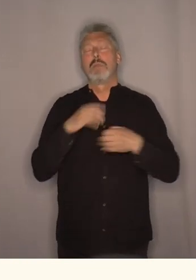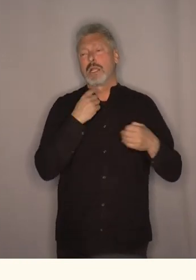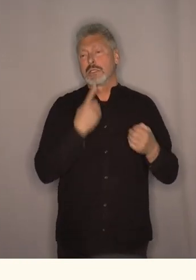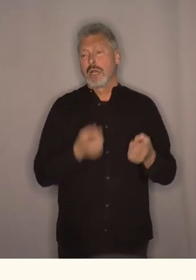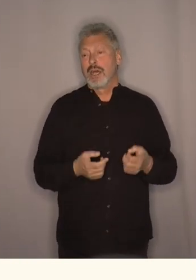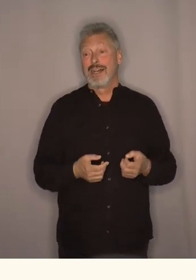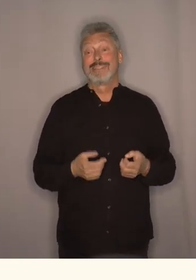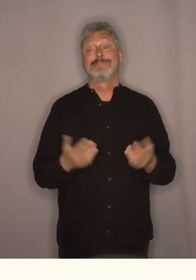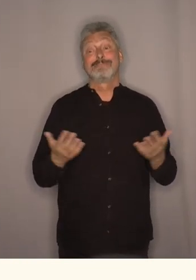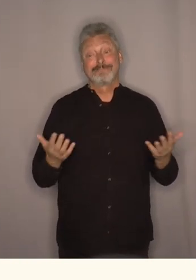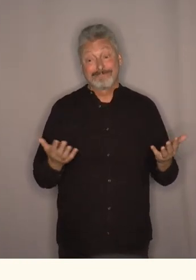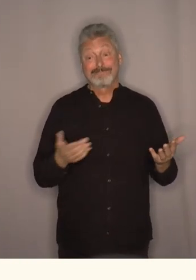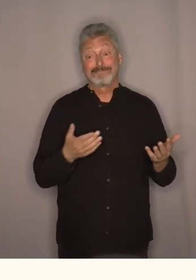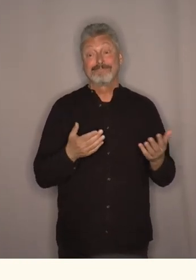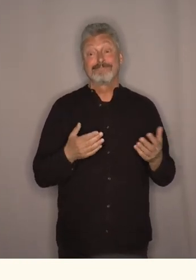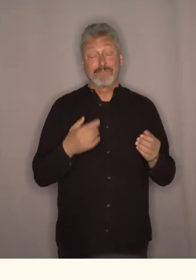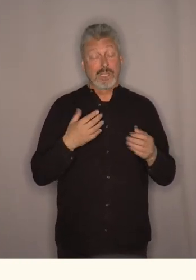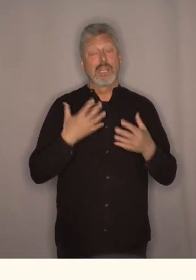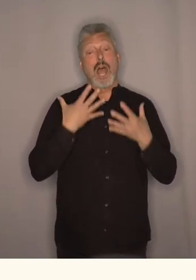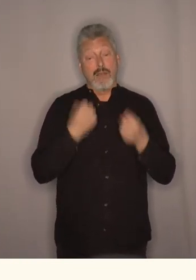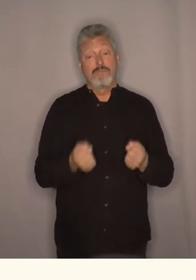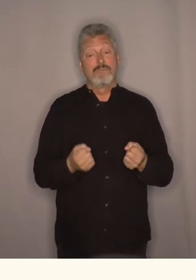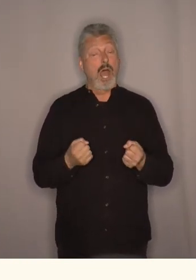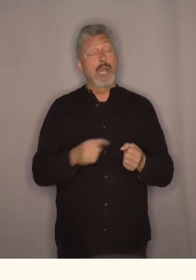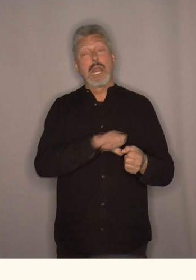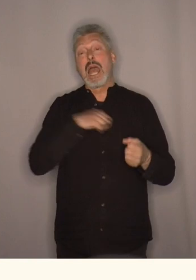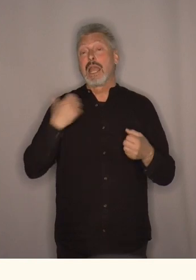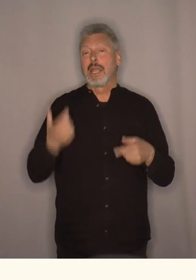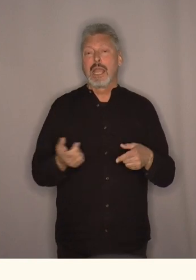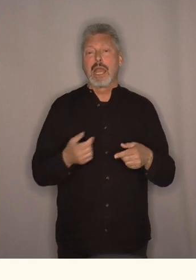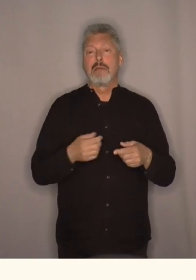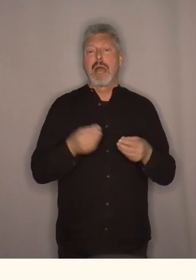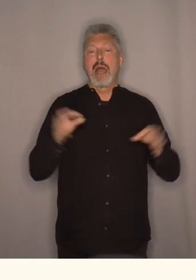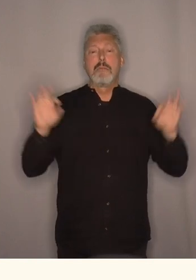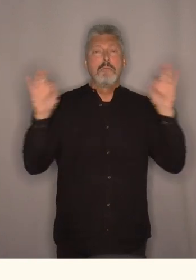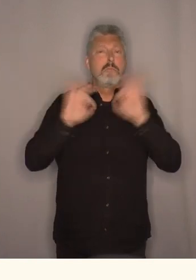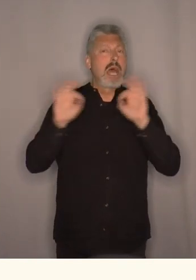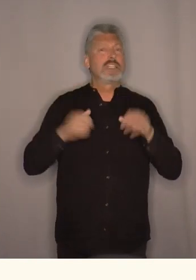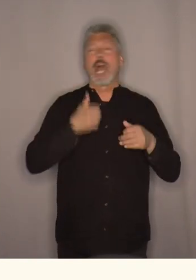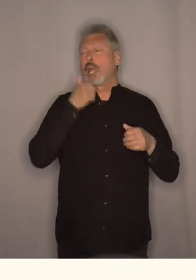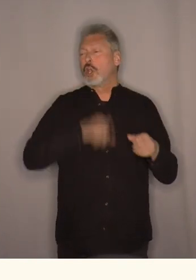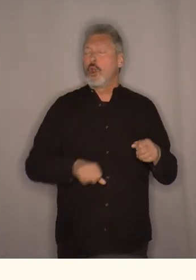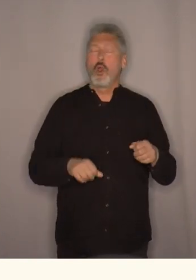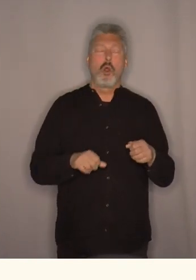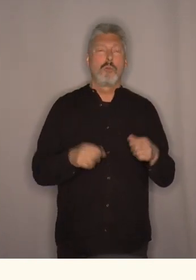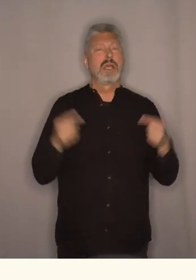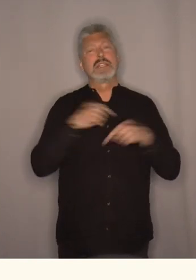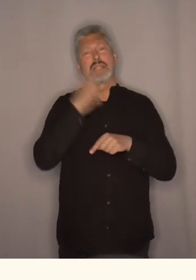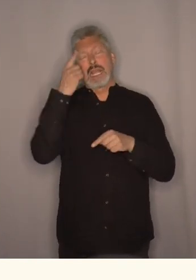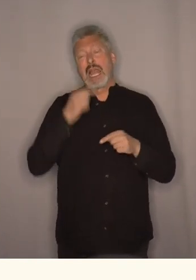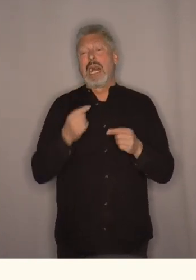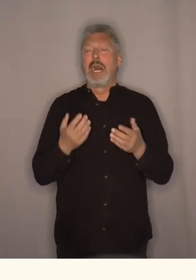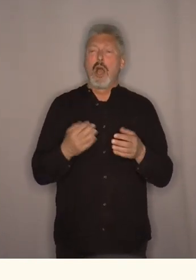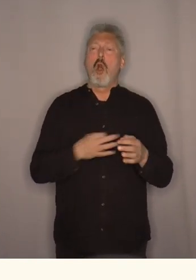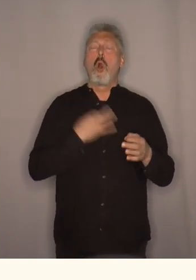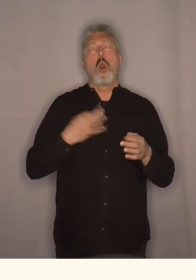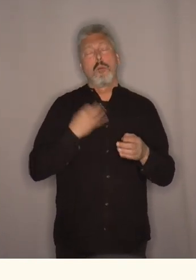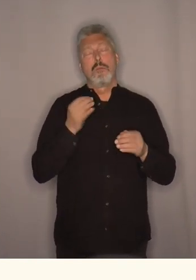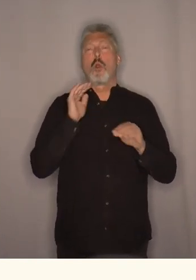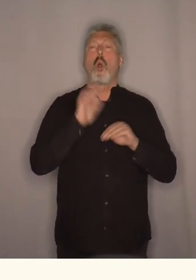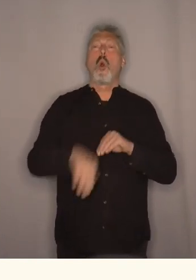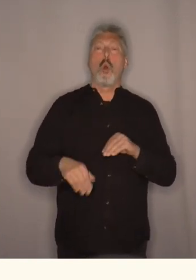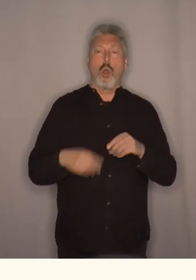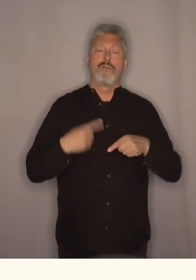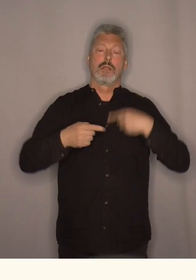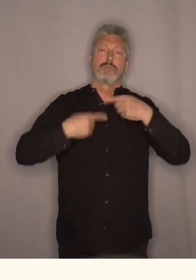dette har vært en stund. Og dessverre så har ikke de råd til medisiner. Men de tenker, ja, ja. Det går sikkert over etter